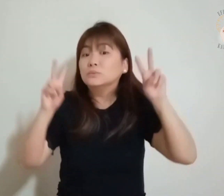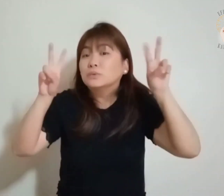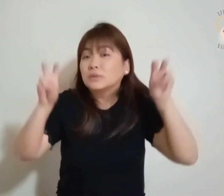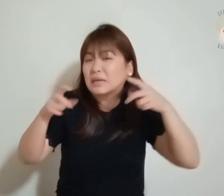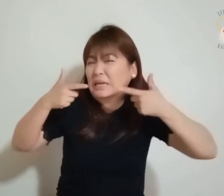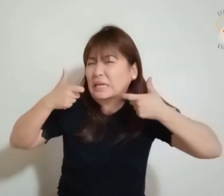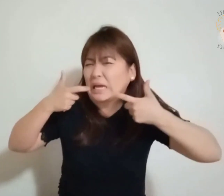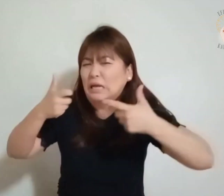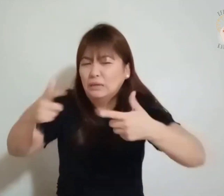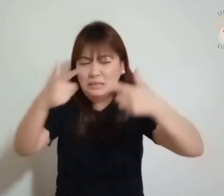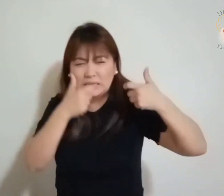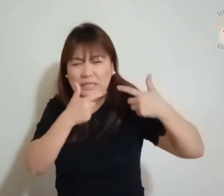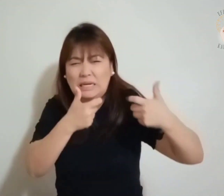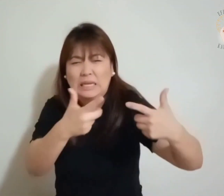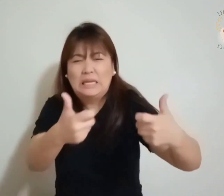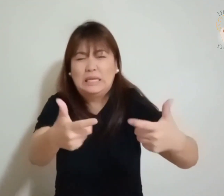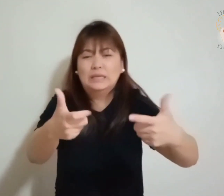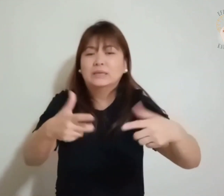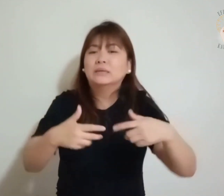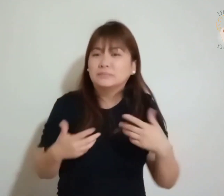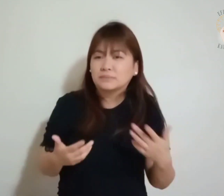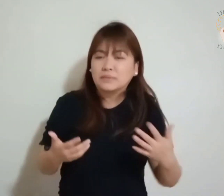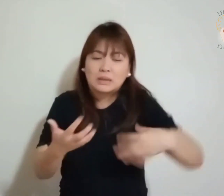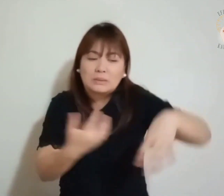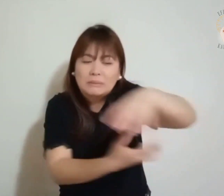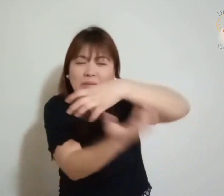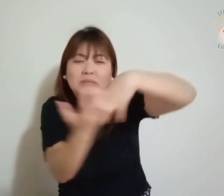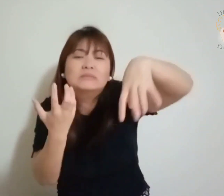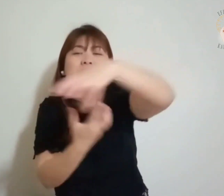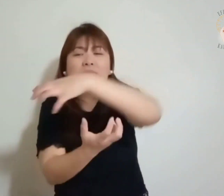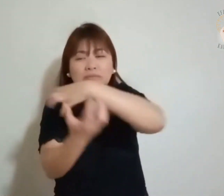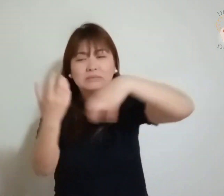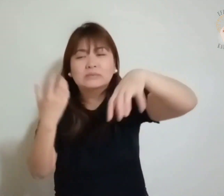Não fiqueis apavorados